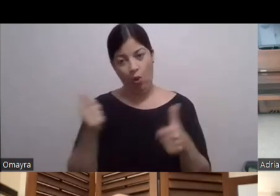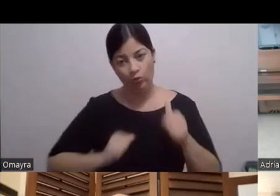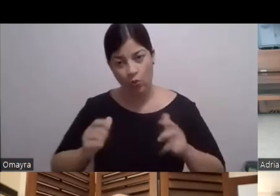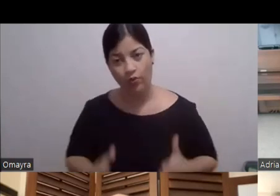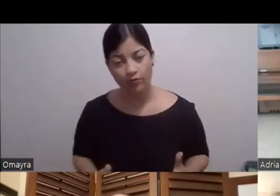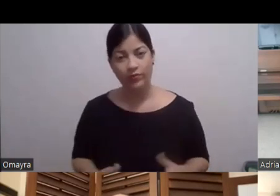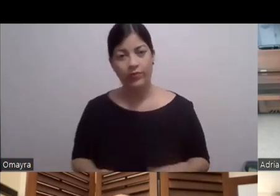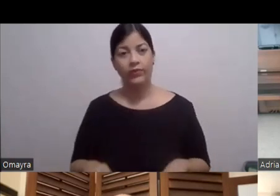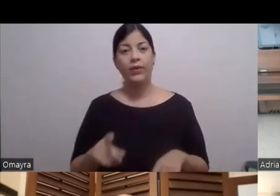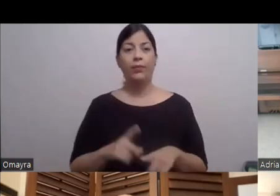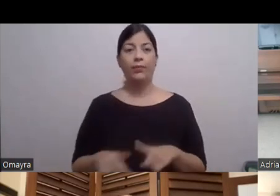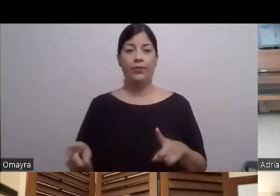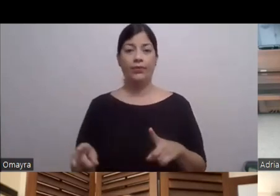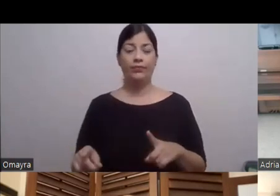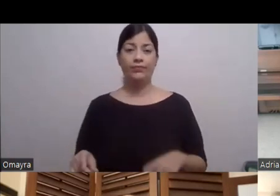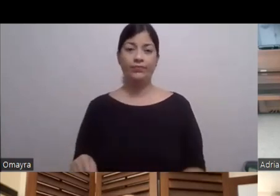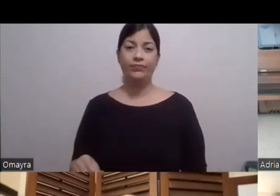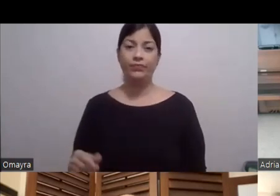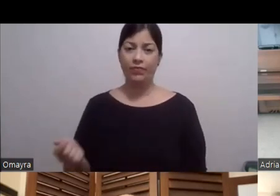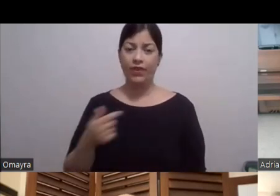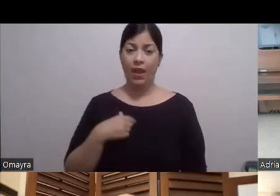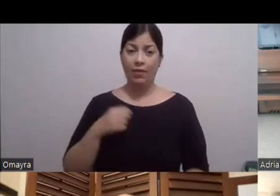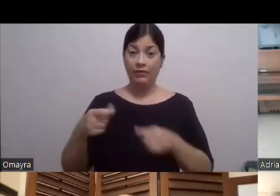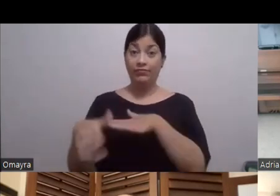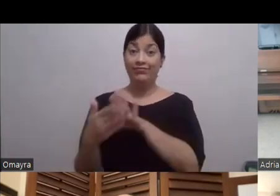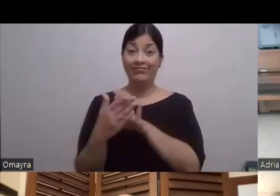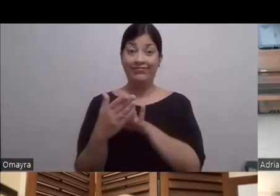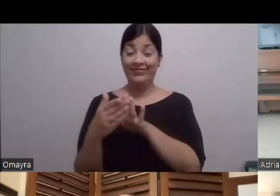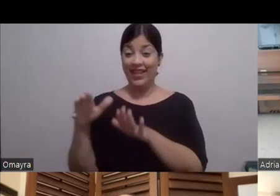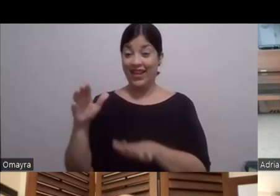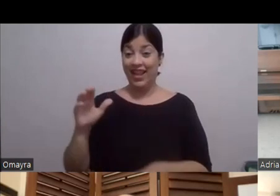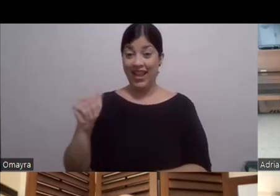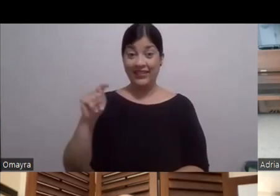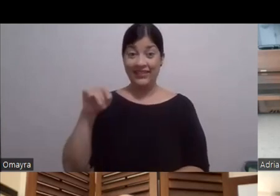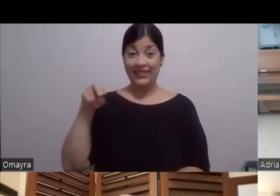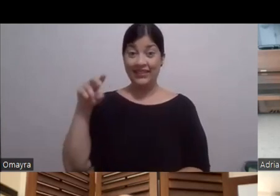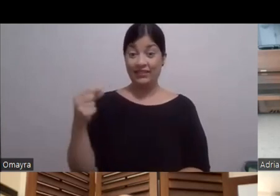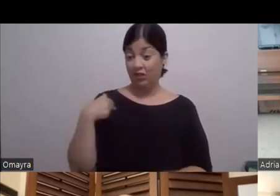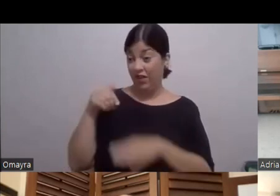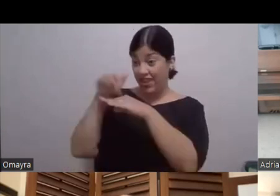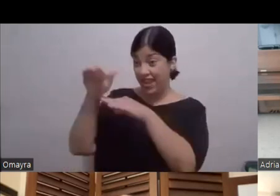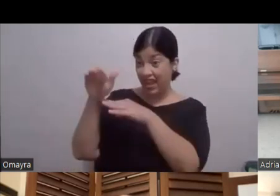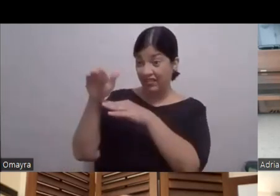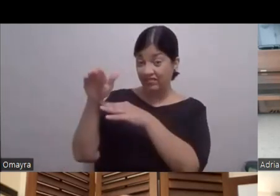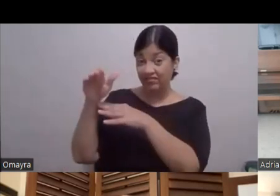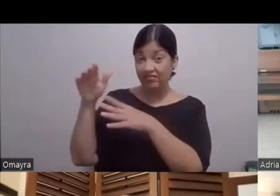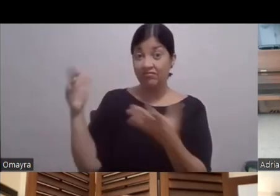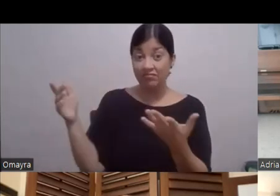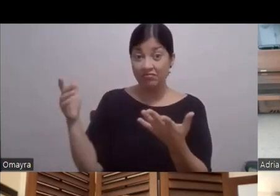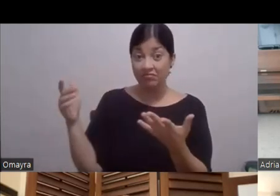casting Tú puedes estar En cualquier lugar del mundo Haces el casting Lo mandas Y si caíste Si no has regresado A tu país Pues regresas a trabajar O al país que